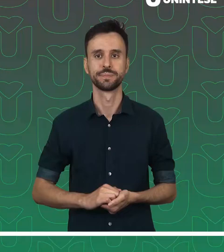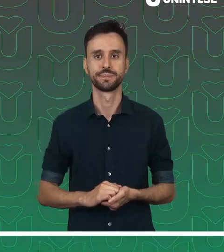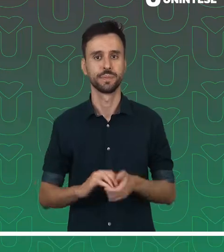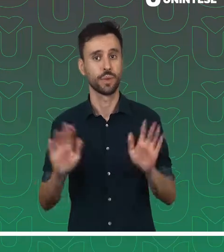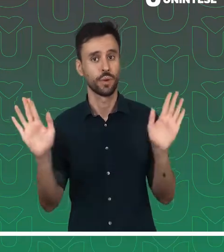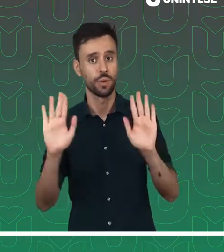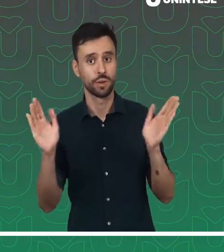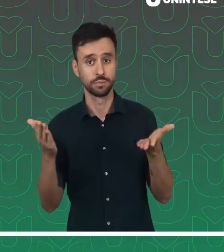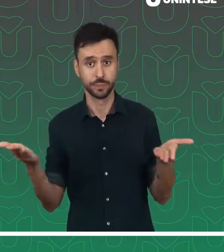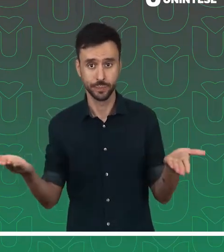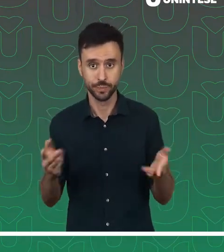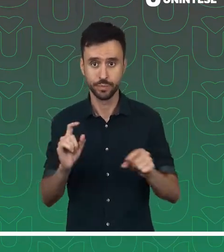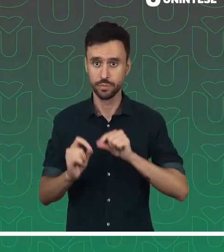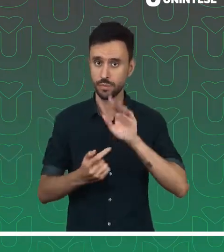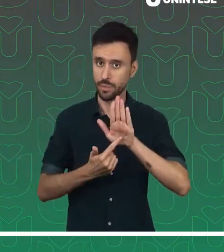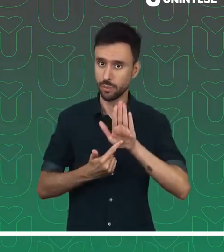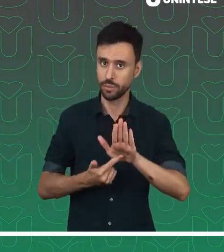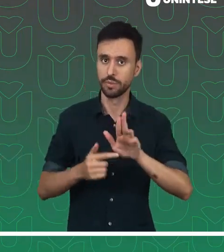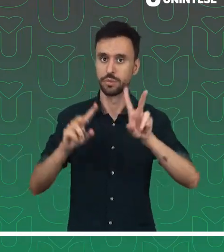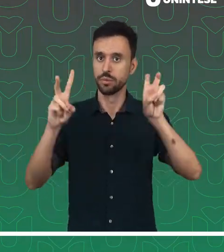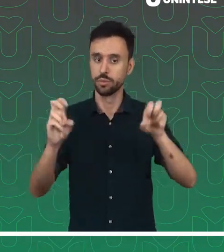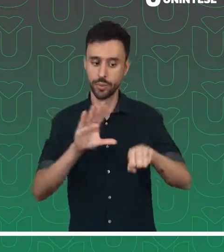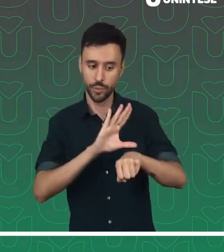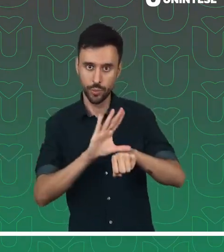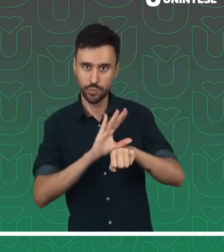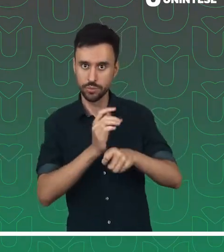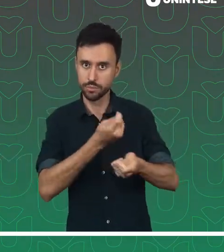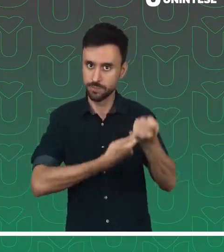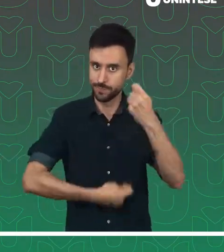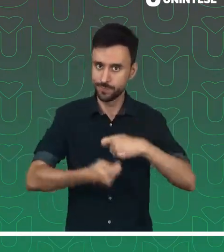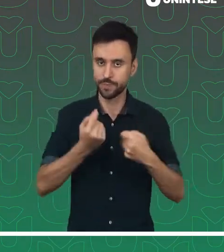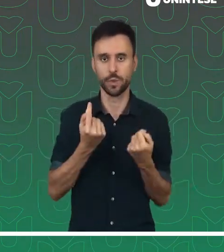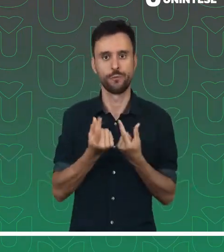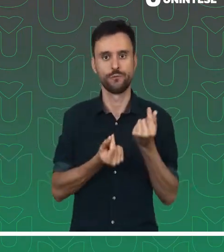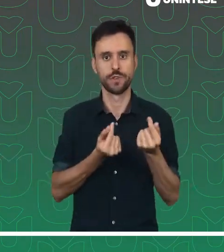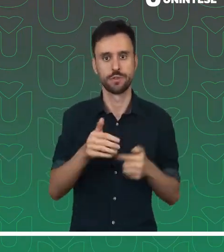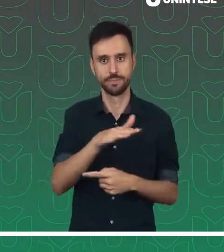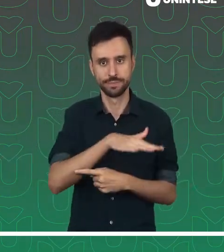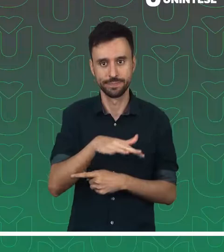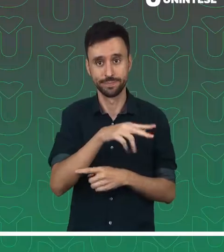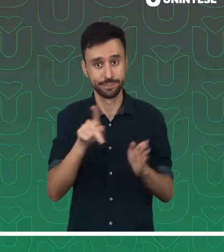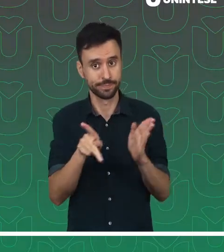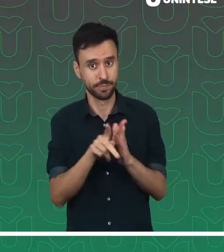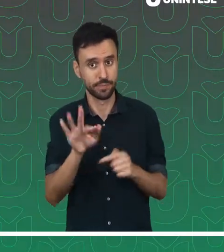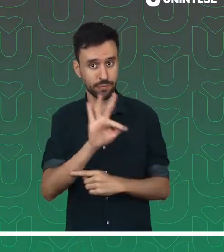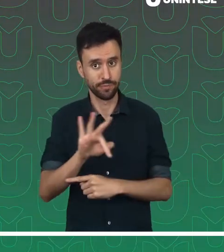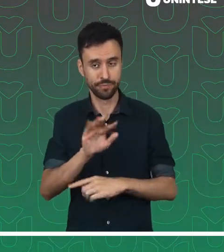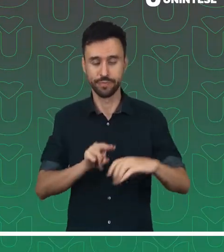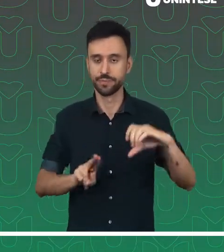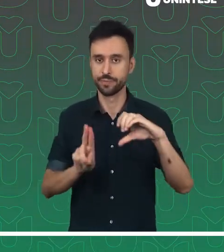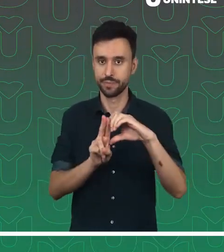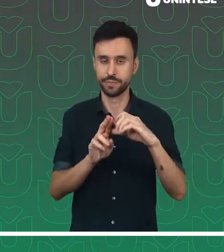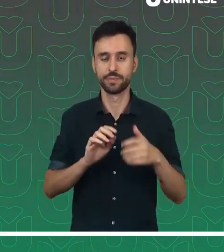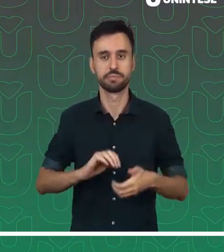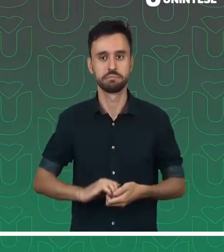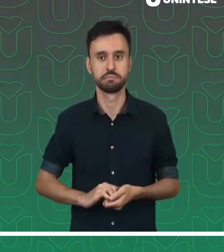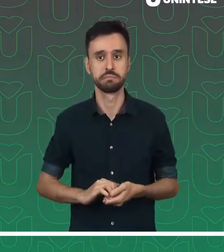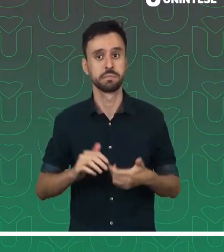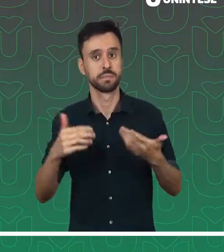Olá, hoje nós vamos falar sobre o curso de Gestão Financeira aqui da Faculdade Uníntese. Provavelmente você já vai entrar na